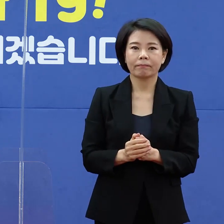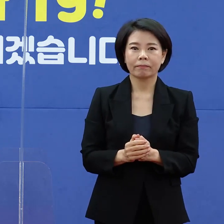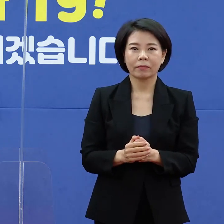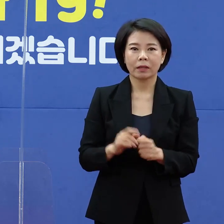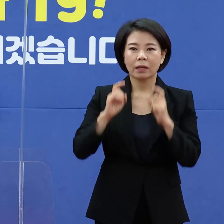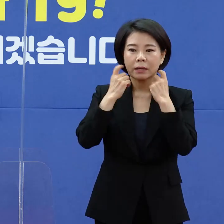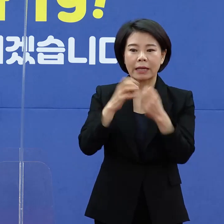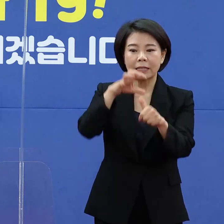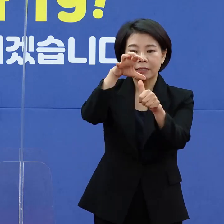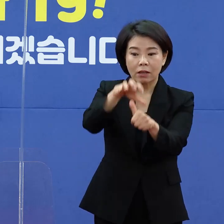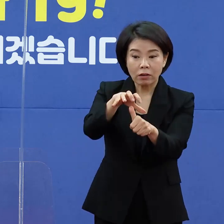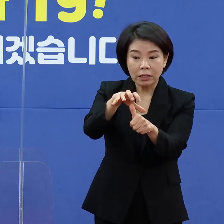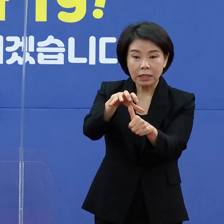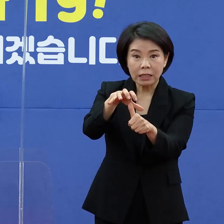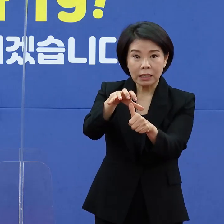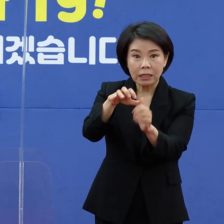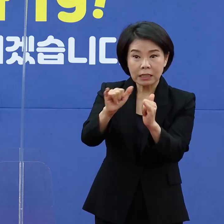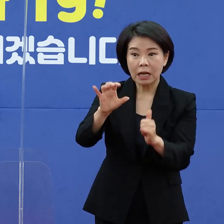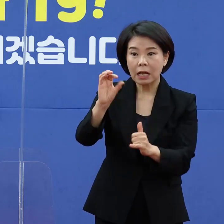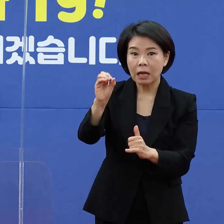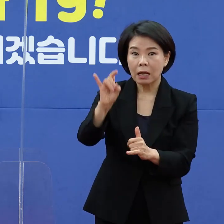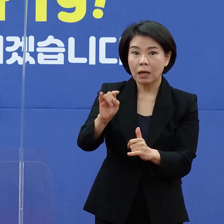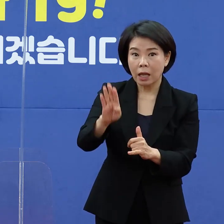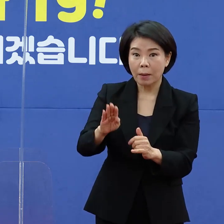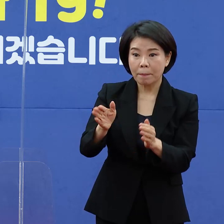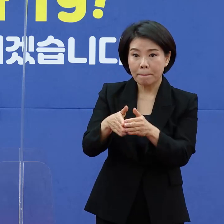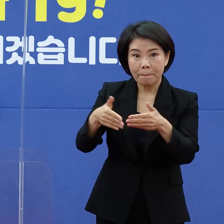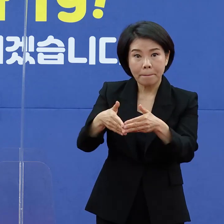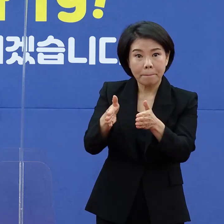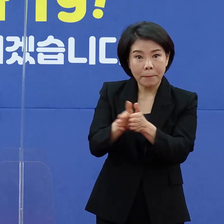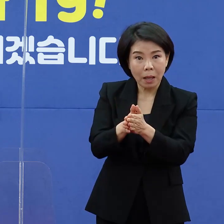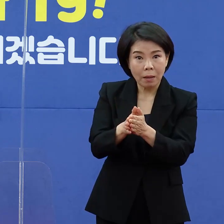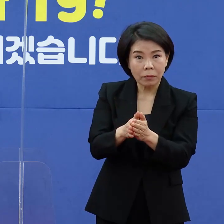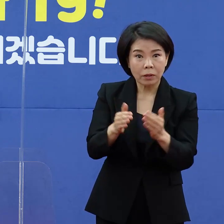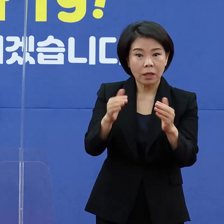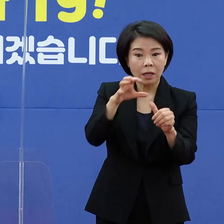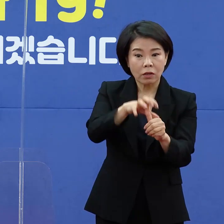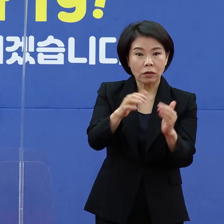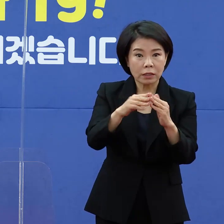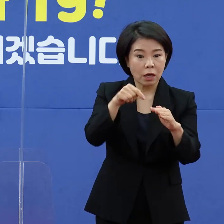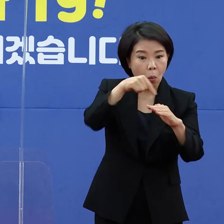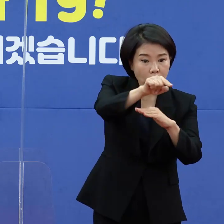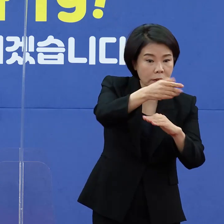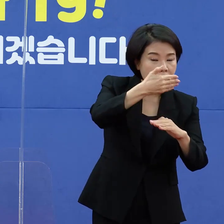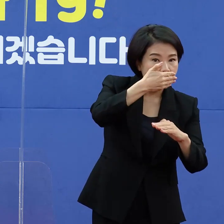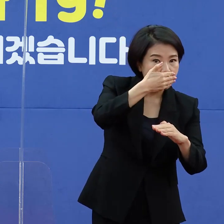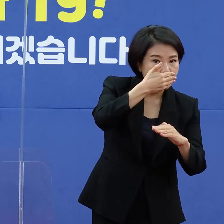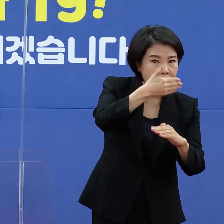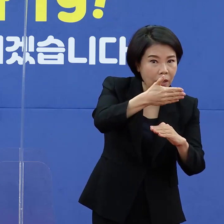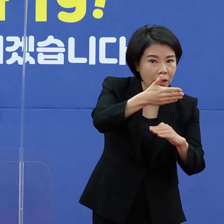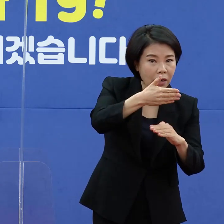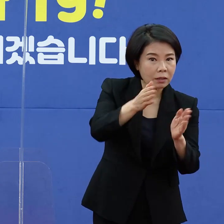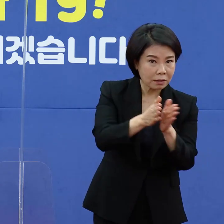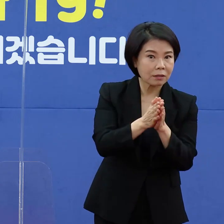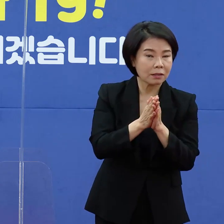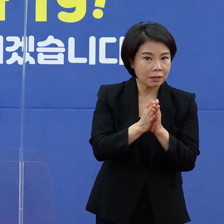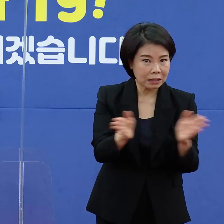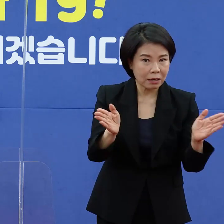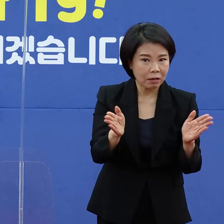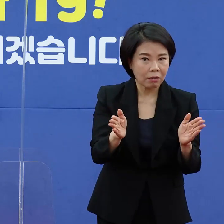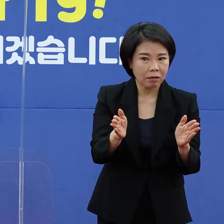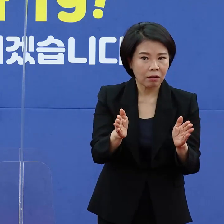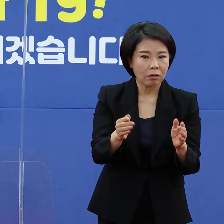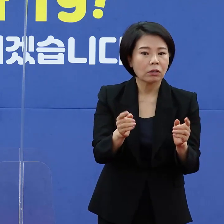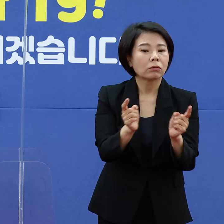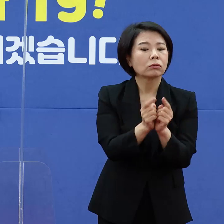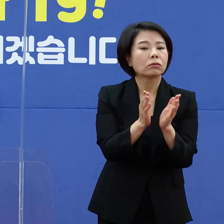자가격리자 애플리케이션 앱 폐지와 경리자 외출 가능성을 시행할 경우 실제